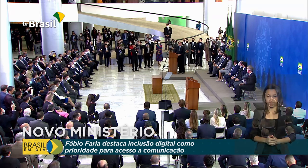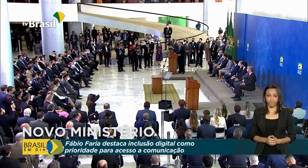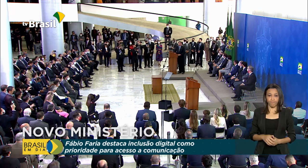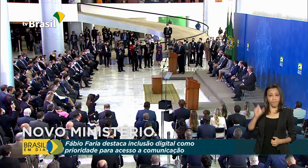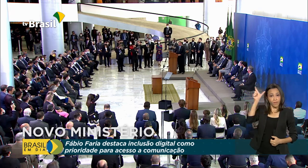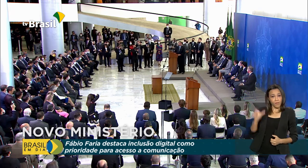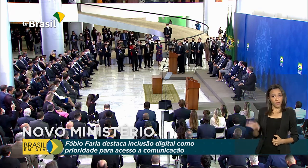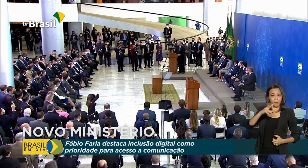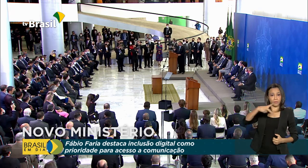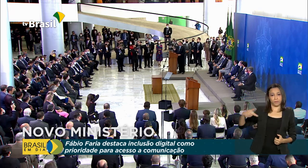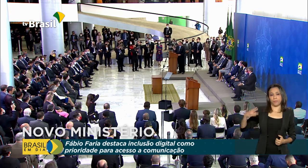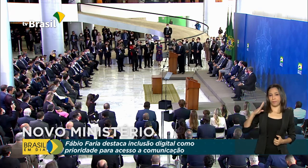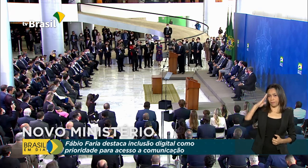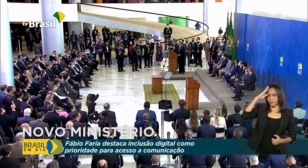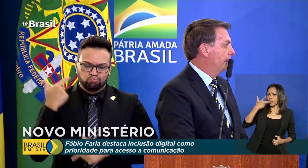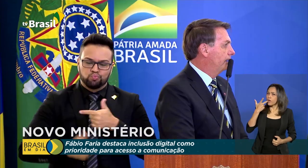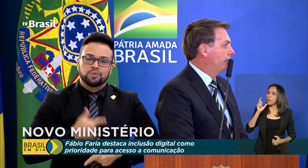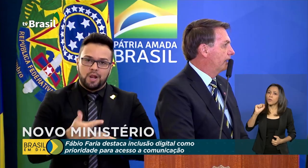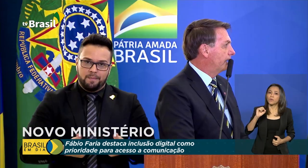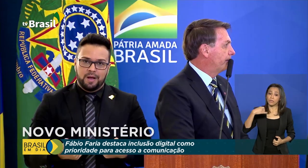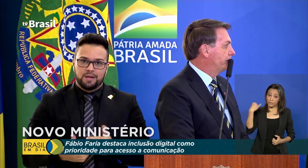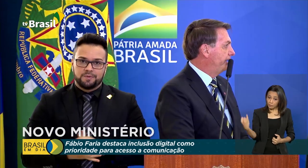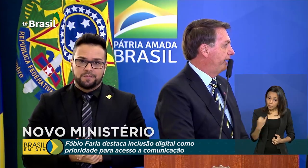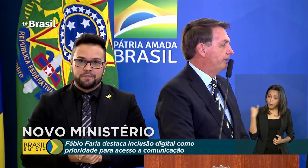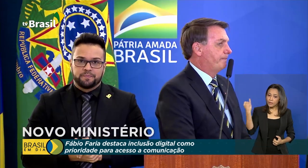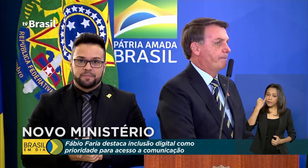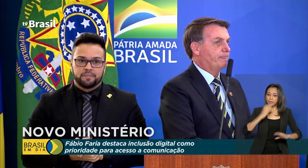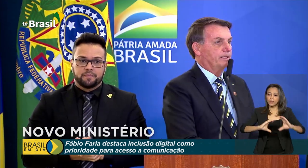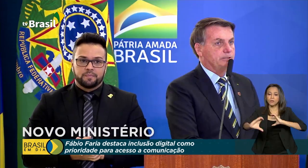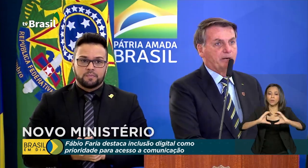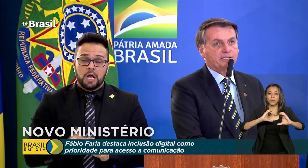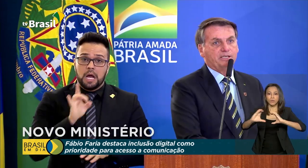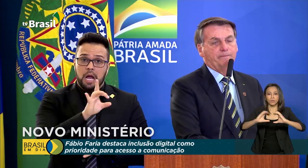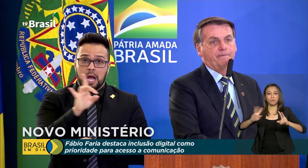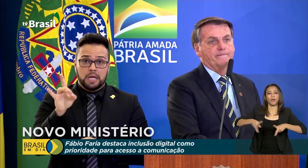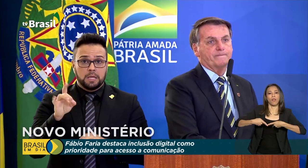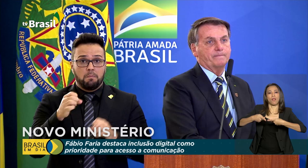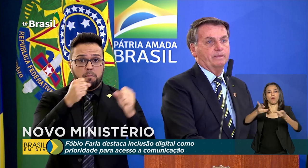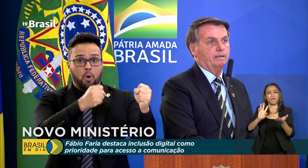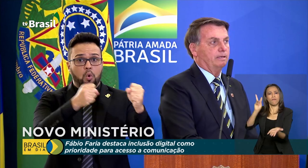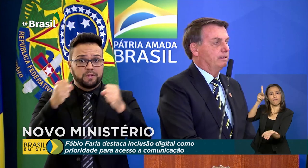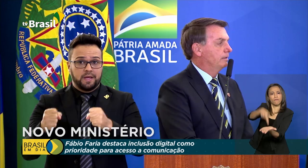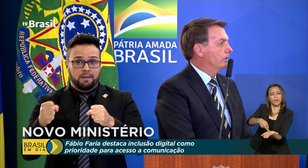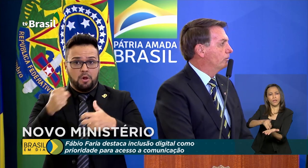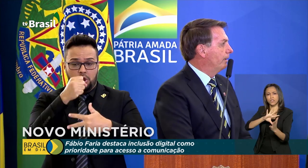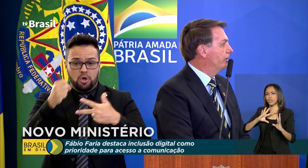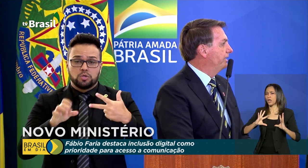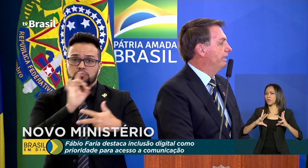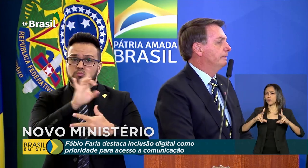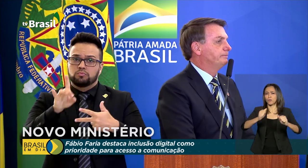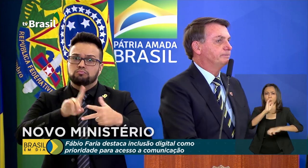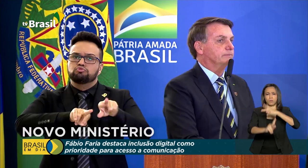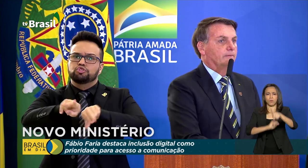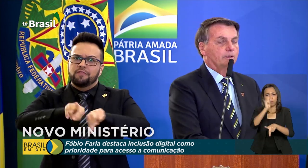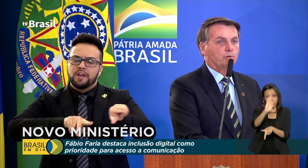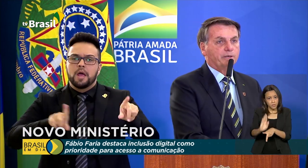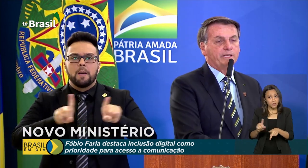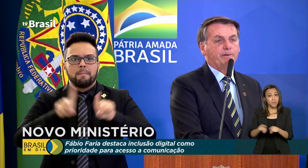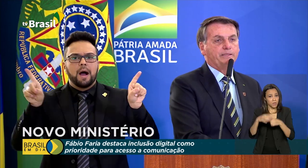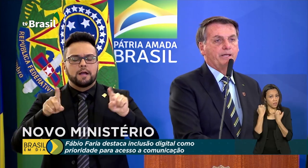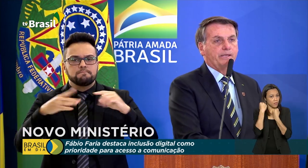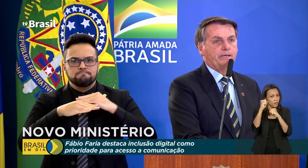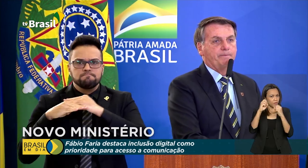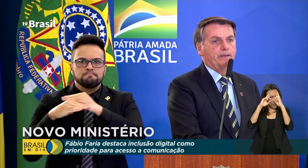presidente Jair Bolsonaro destacou a importância das comunicações para levar a verdade a todos os brasileiros e defendeu o